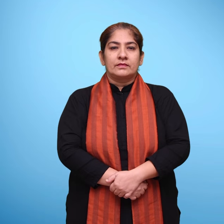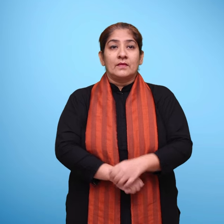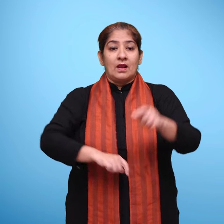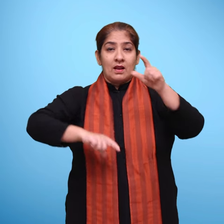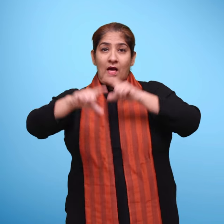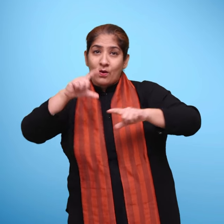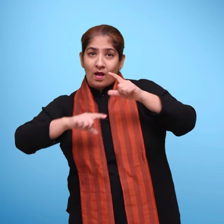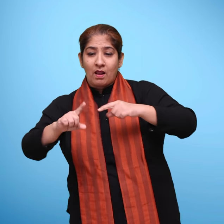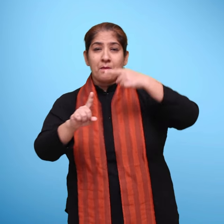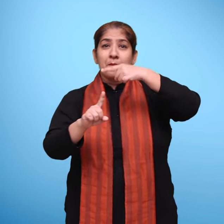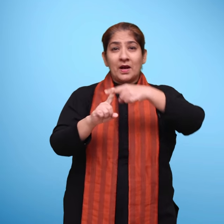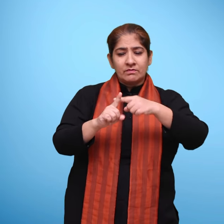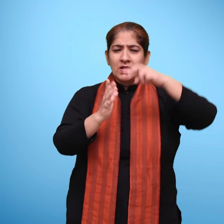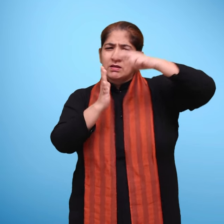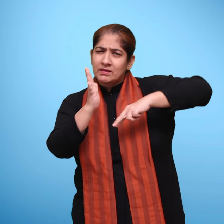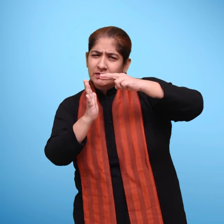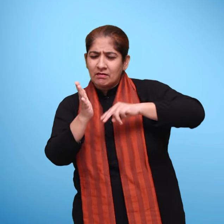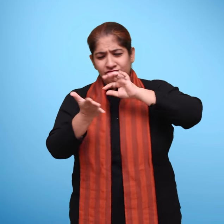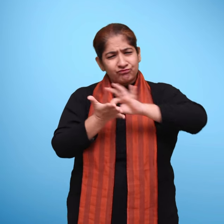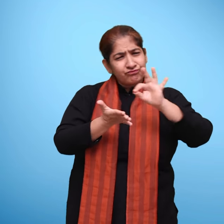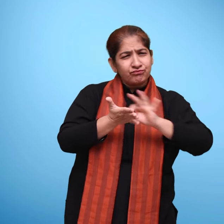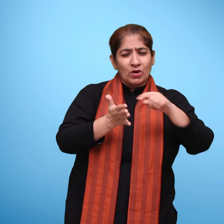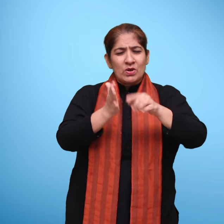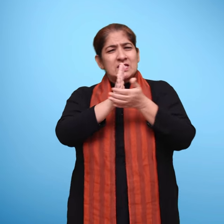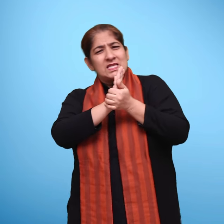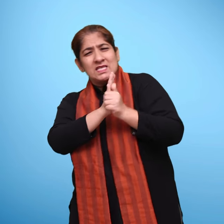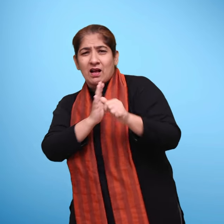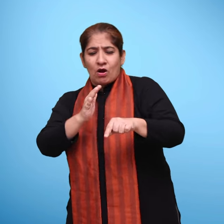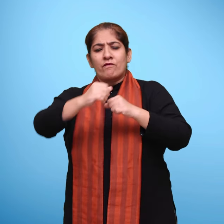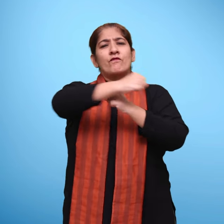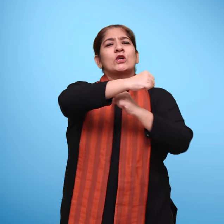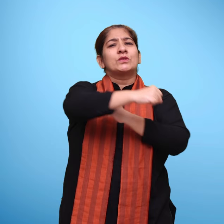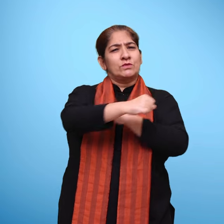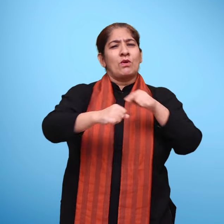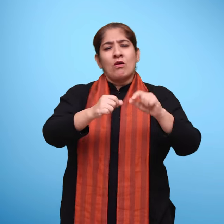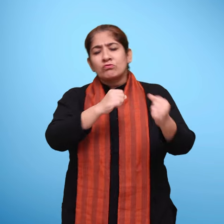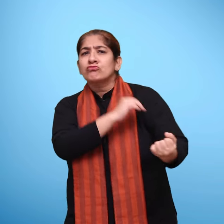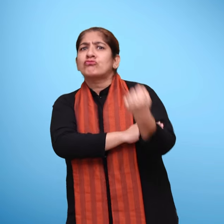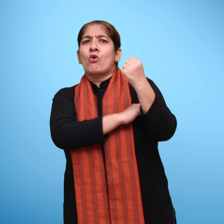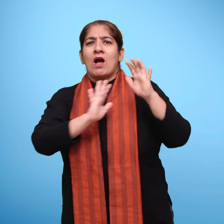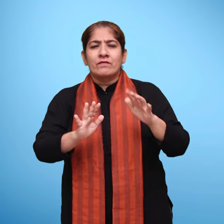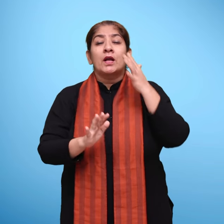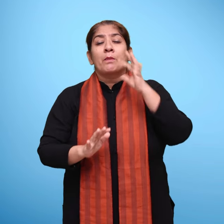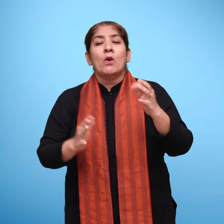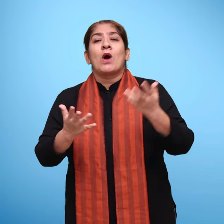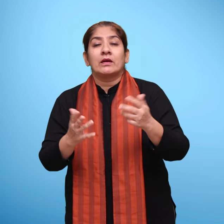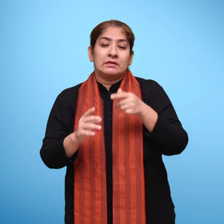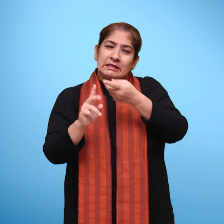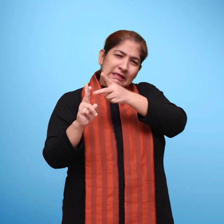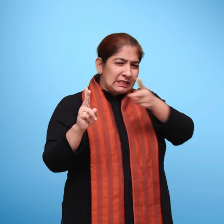ये माना जाता है कि भाशा और साक्षर्टा के ठोस नीव बच्चों के लिए आन्यव विश्यों को सीखने में बहुत